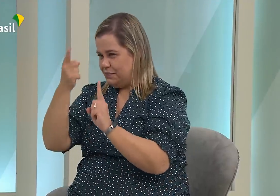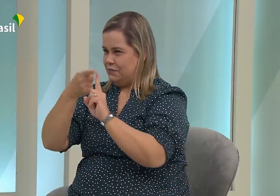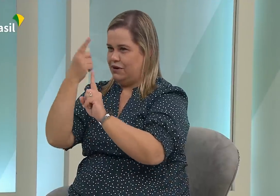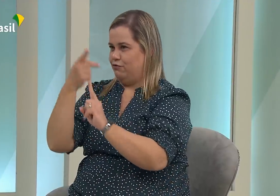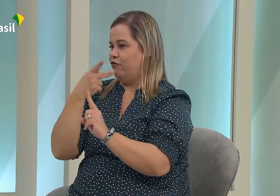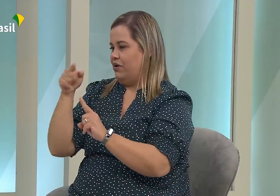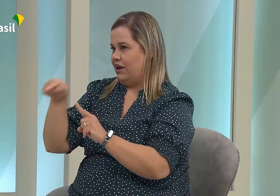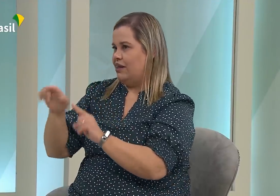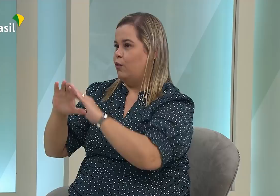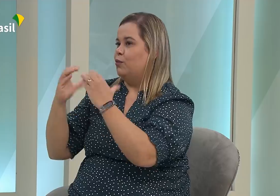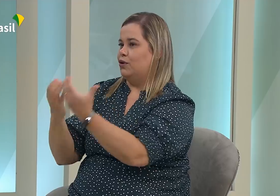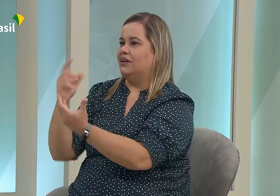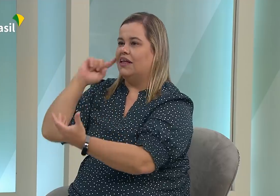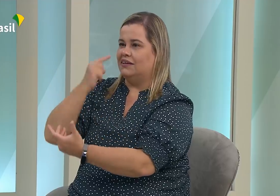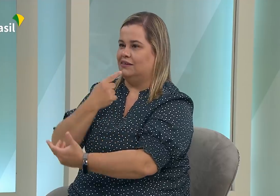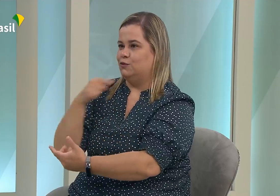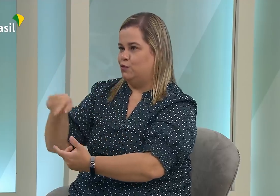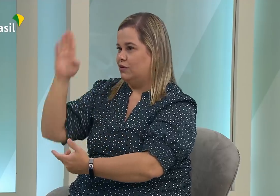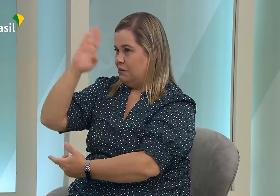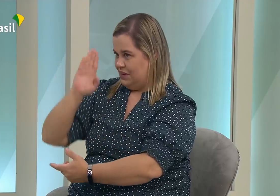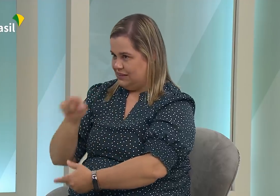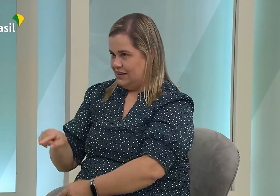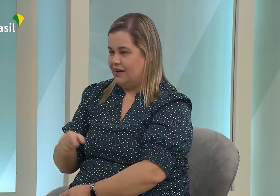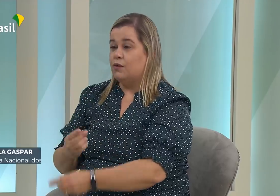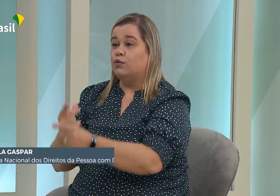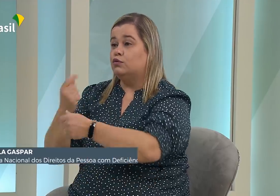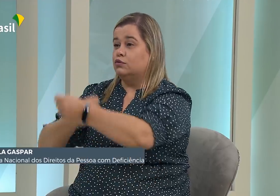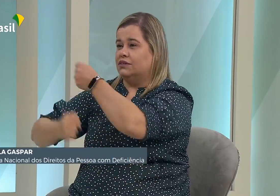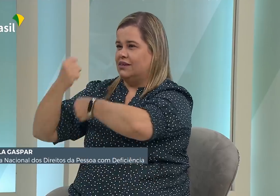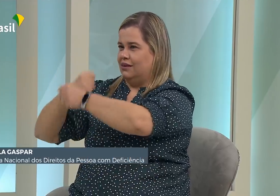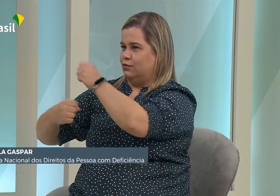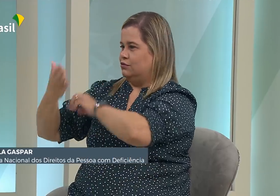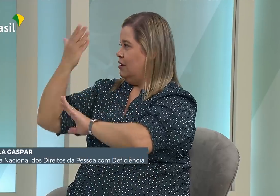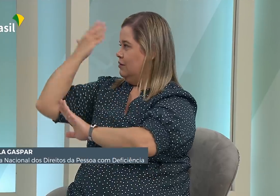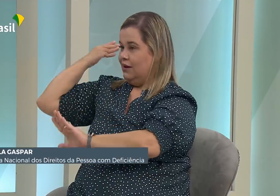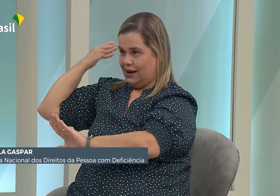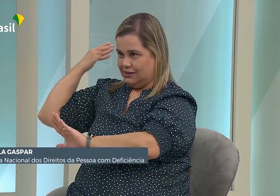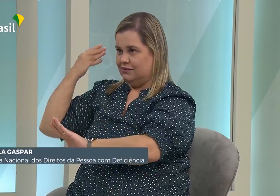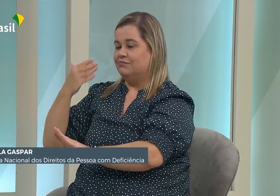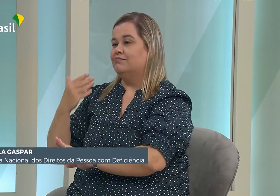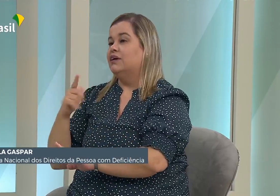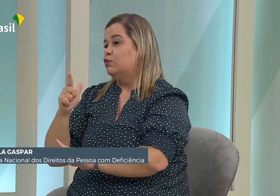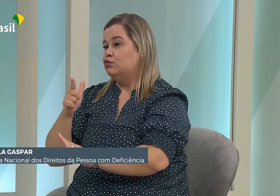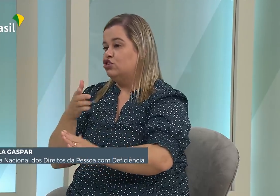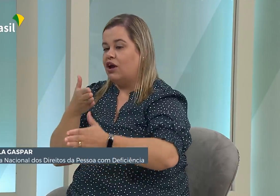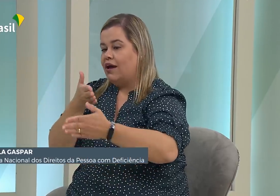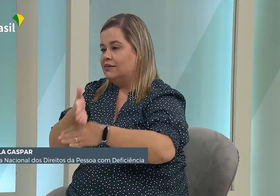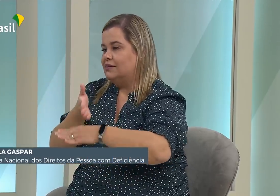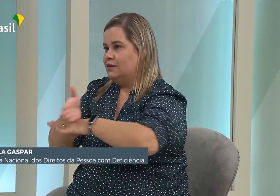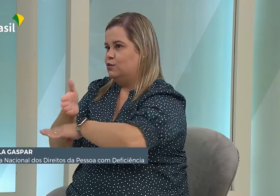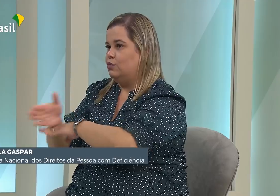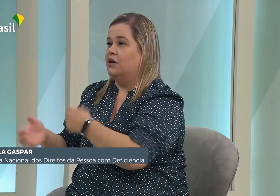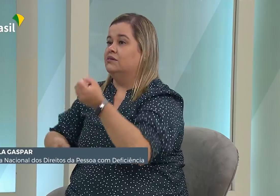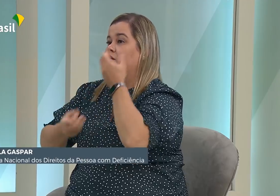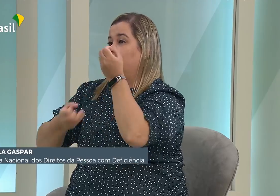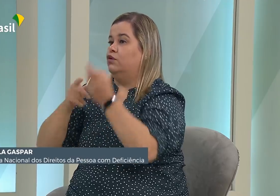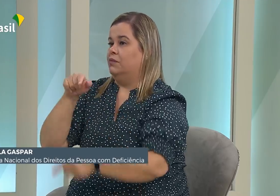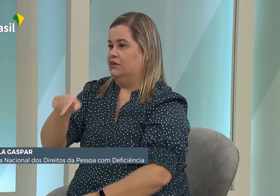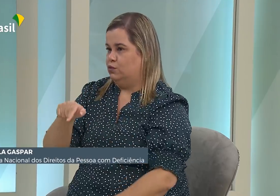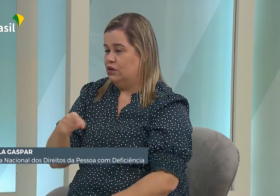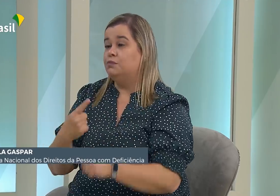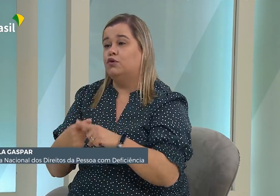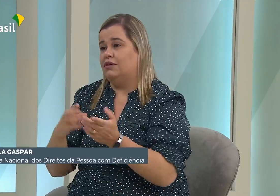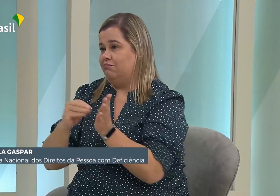Sim. A visibilidade, primeiro falando da comunidade surda, muitos anos atrás, há muitos anos, não